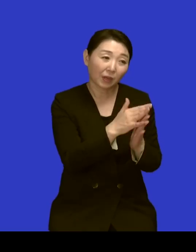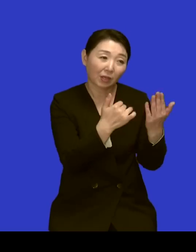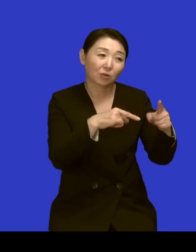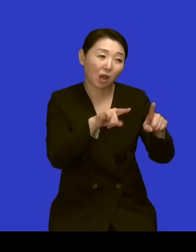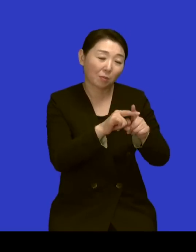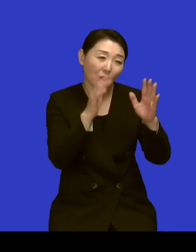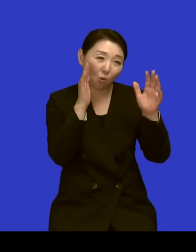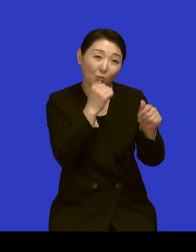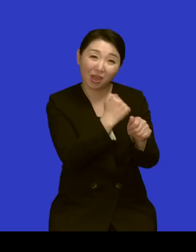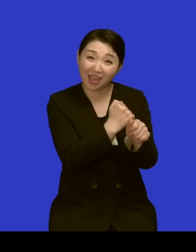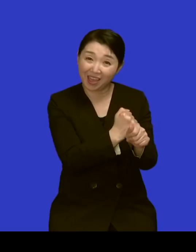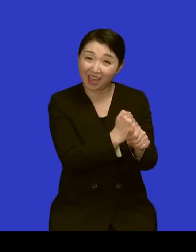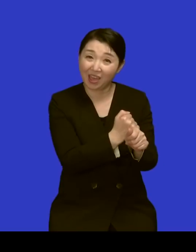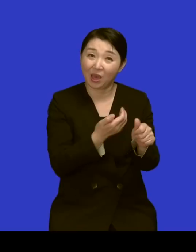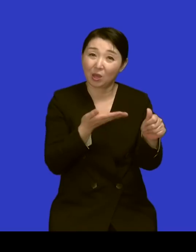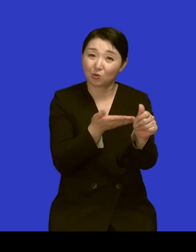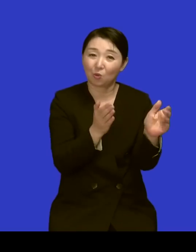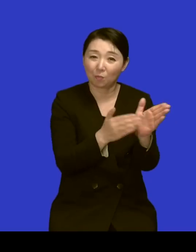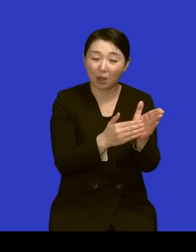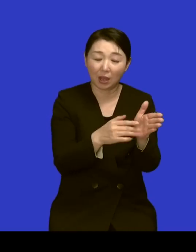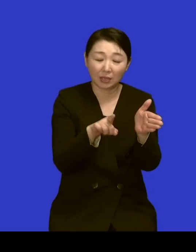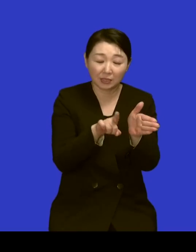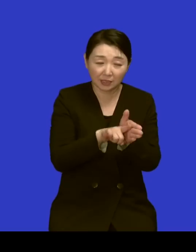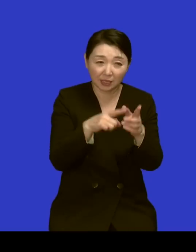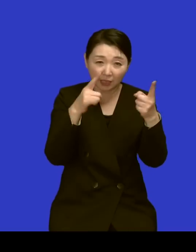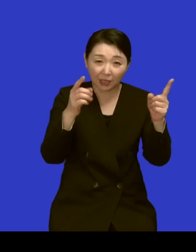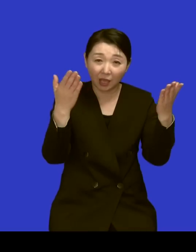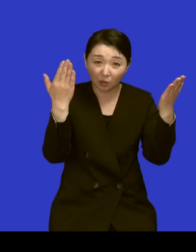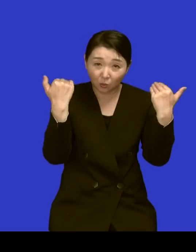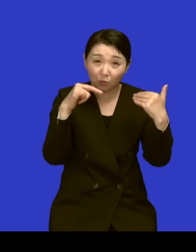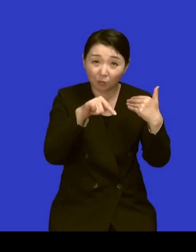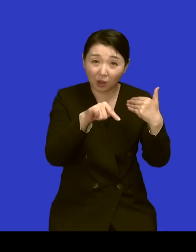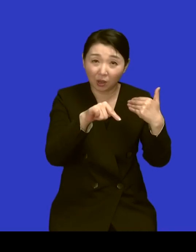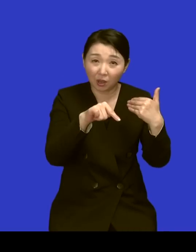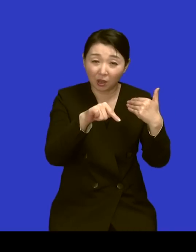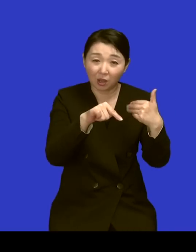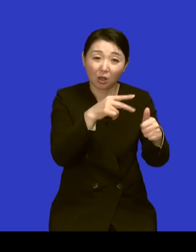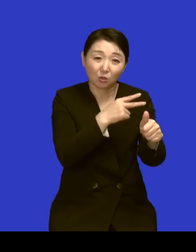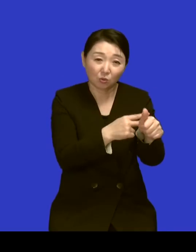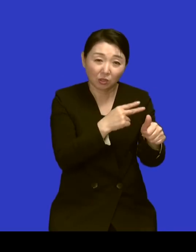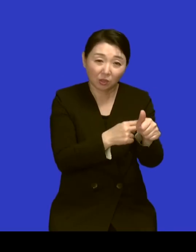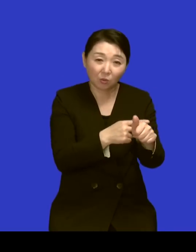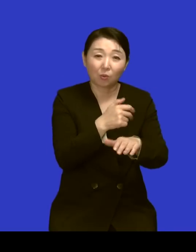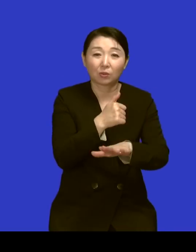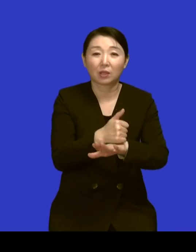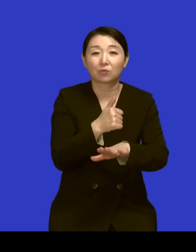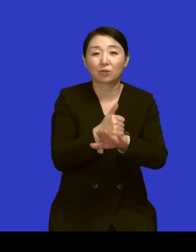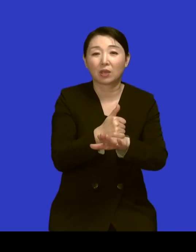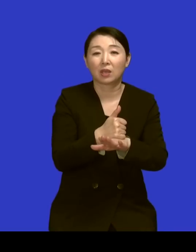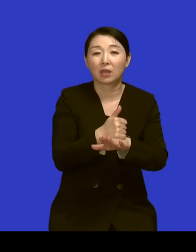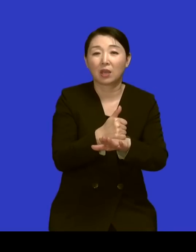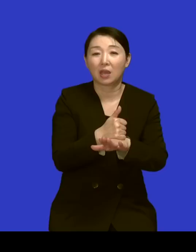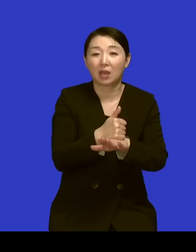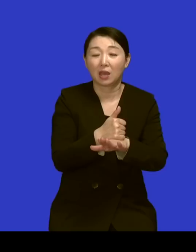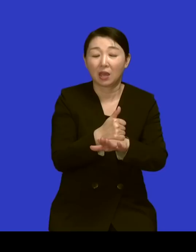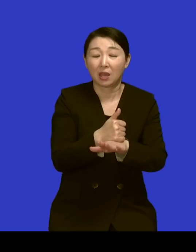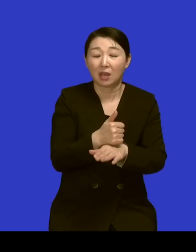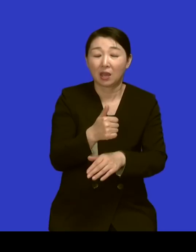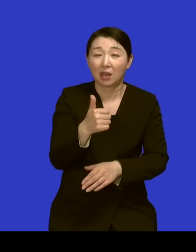시켰는데 신학대학교 한신 교수가 되고 마지막에는 한식 신학대학 총장이 되세요 네